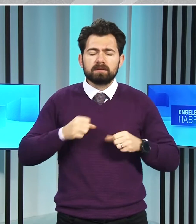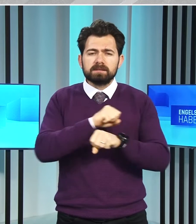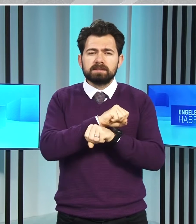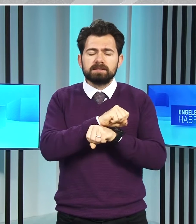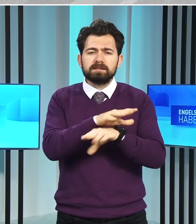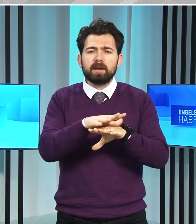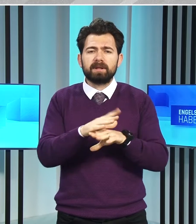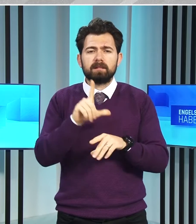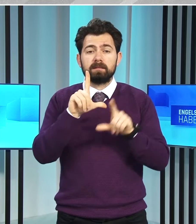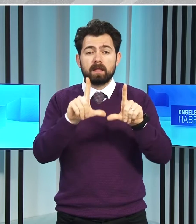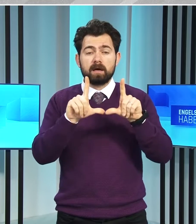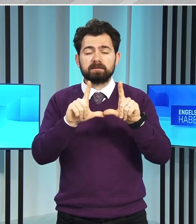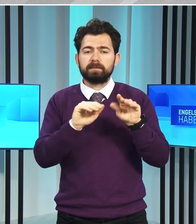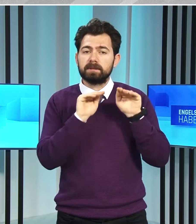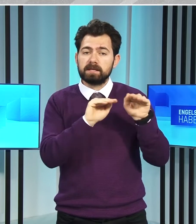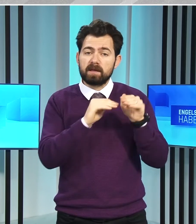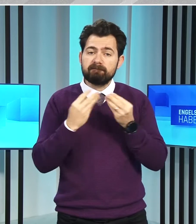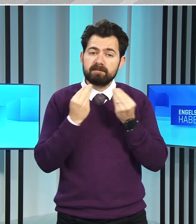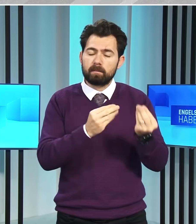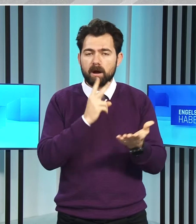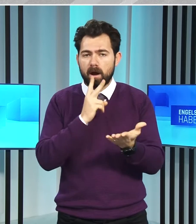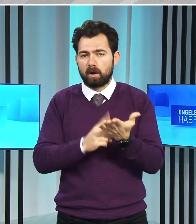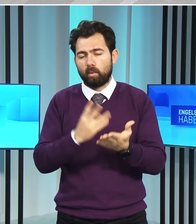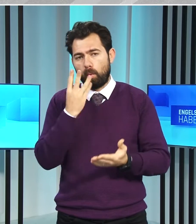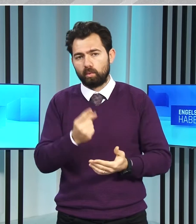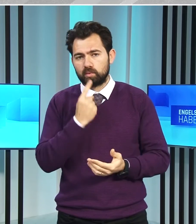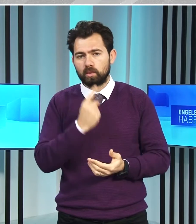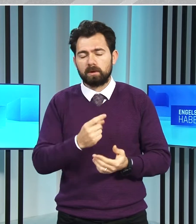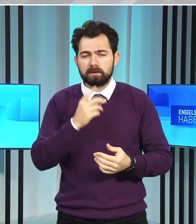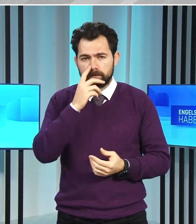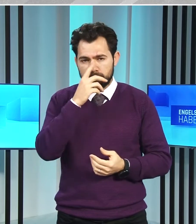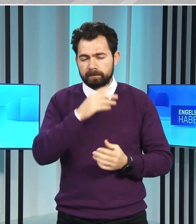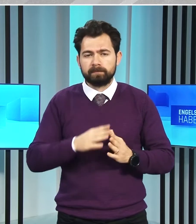gereken desteği vermek kararlılığında olduklarını söyledi.